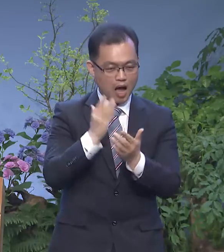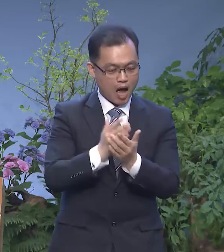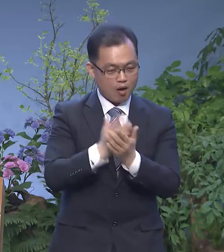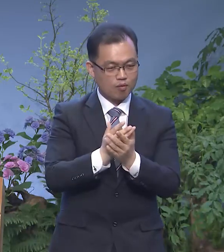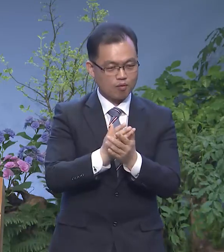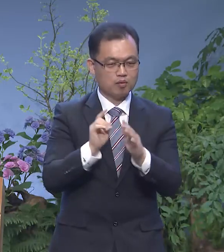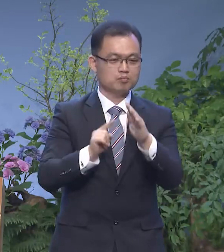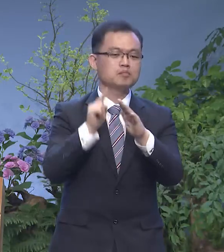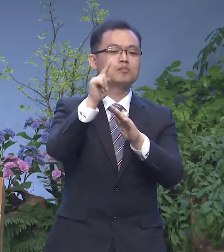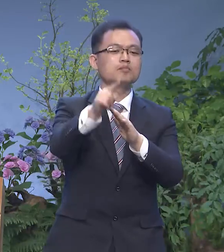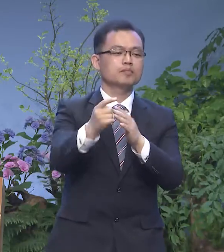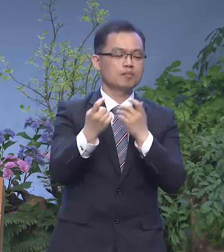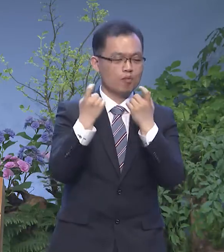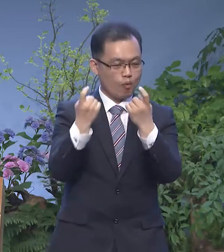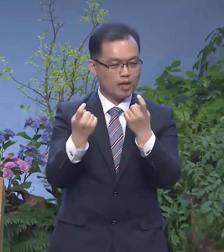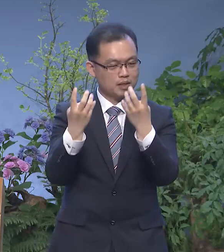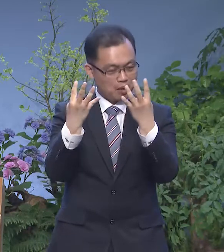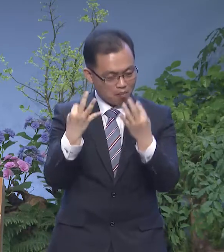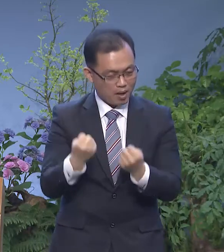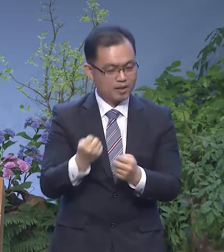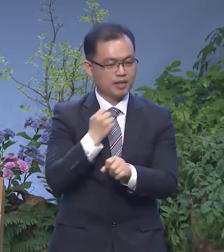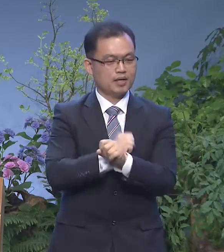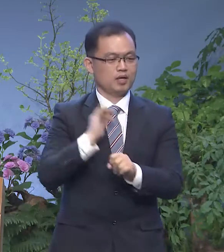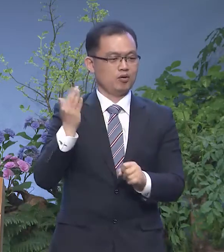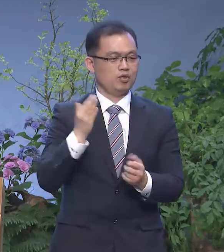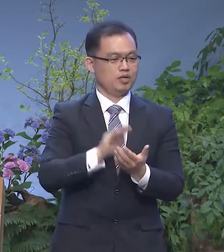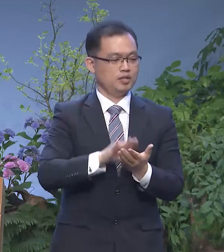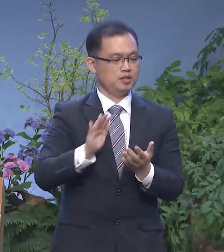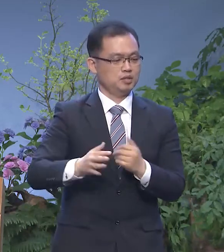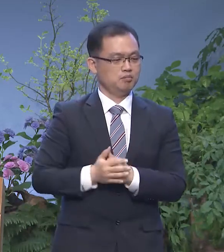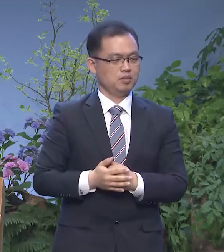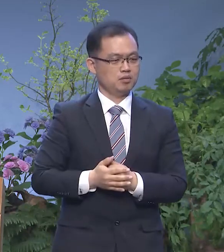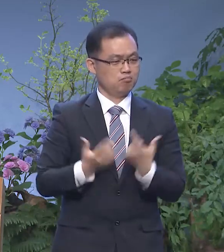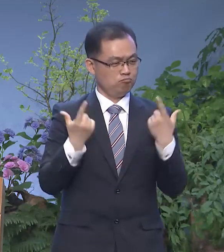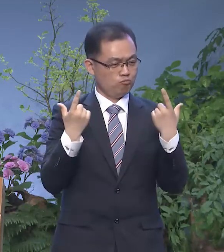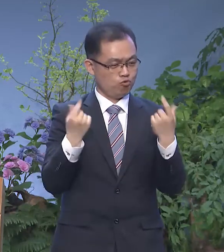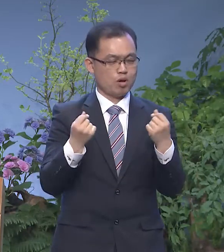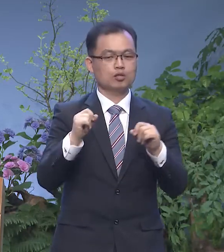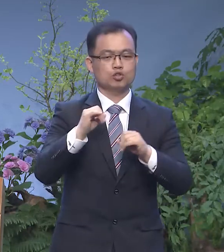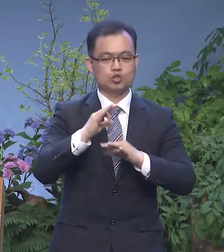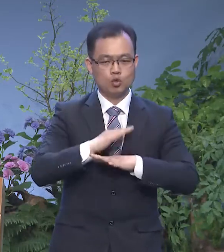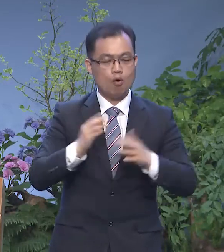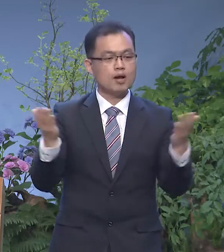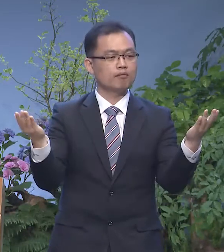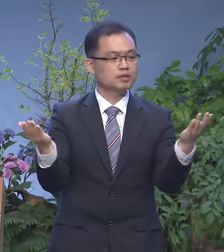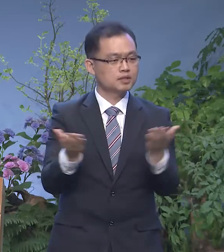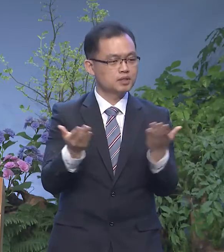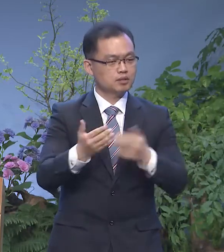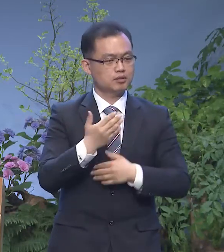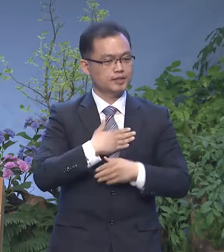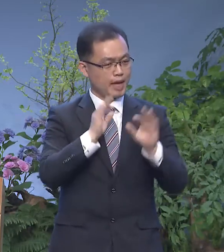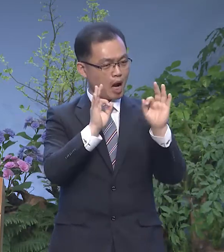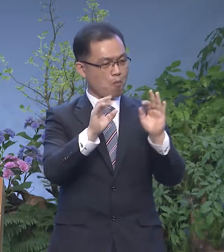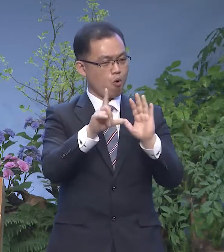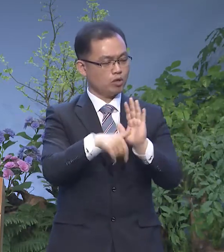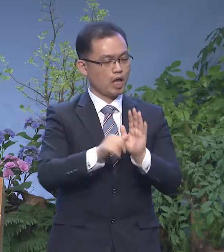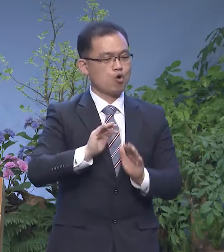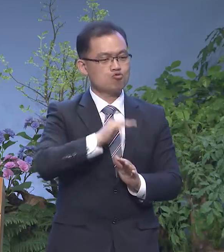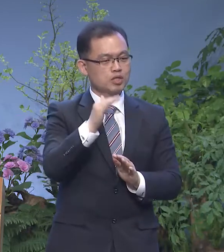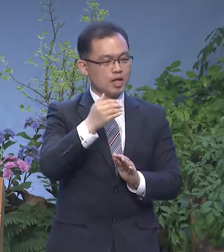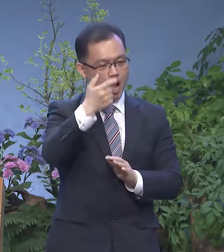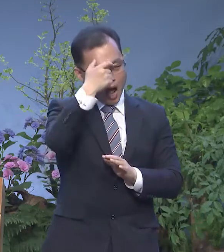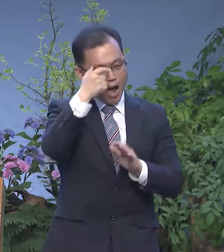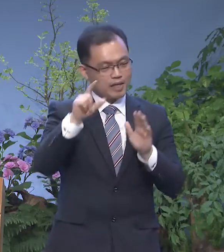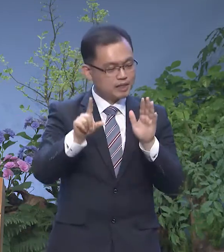활동들을 할 수 있는 그런 원내를 베풀어 주었습니다 이런 놀라운 일들은 제가 볼 때 우리나라에 기독교가